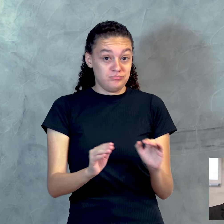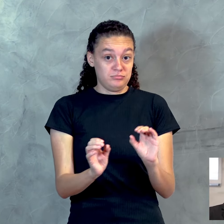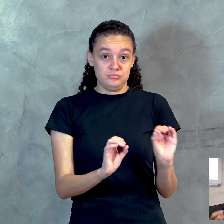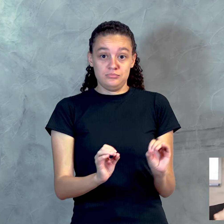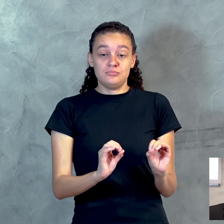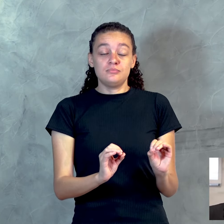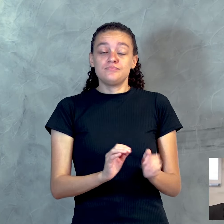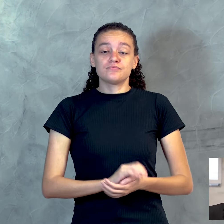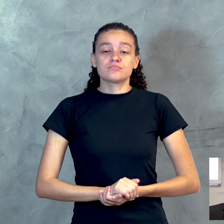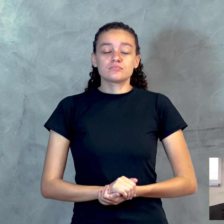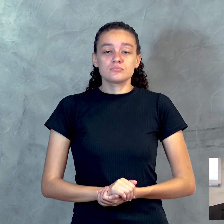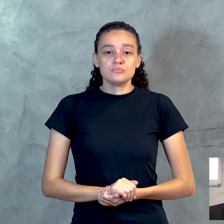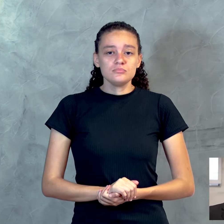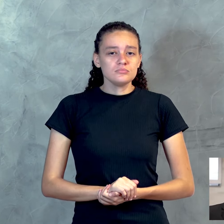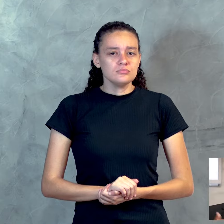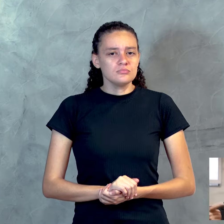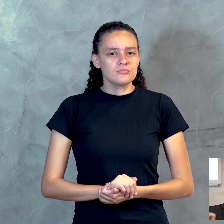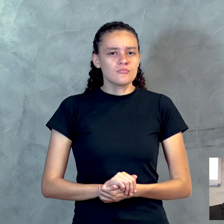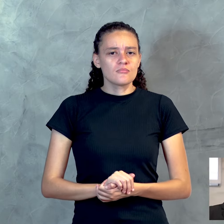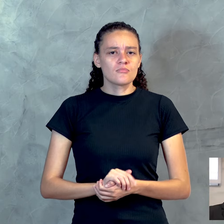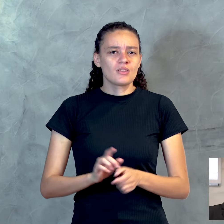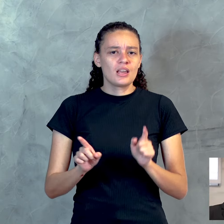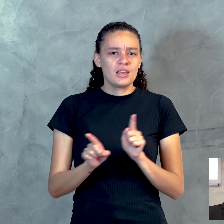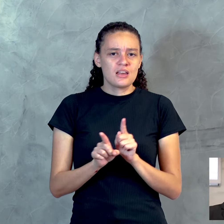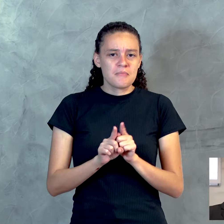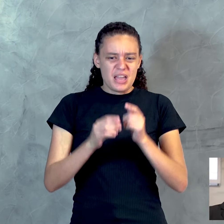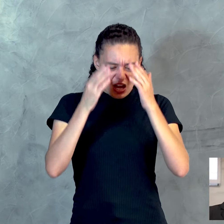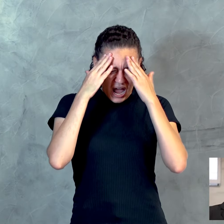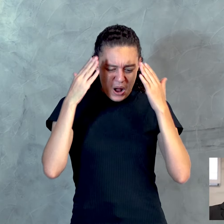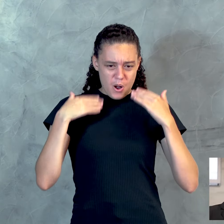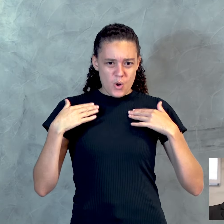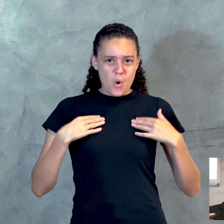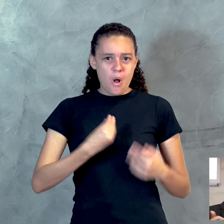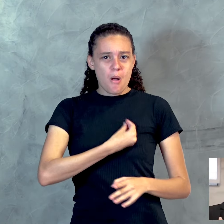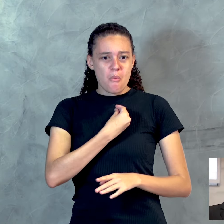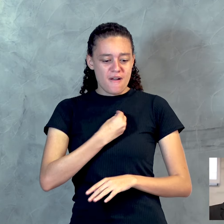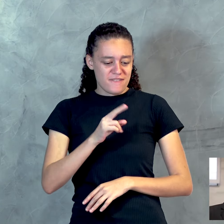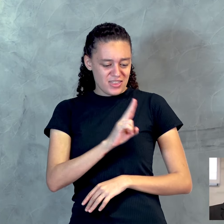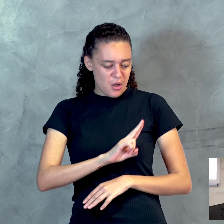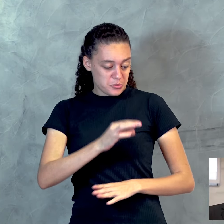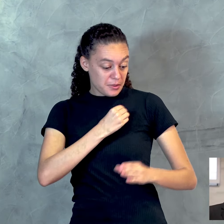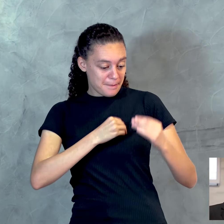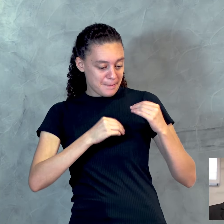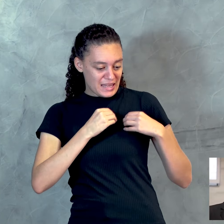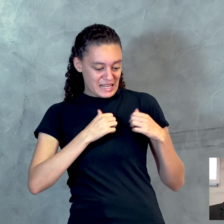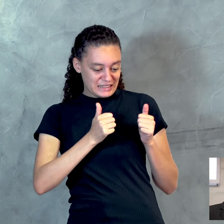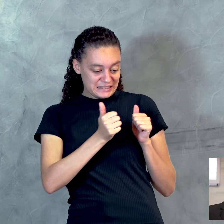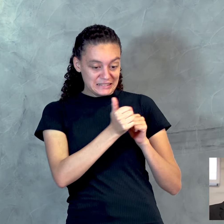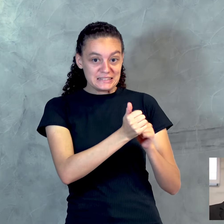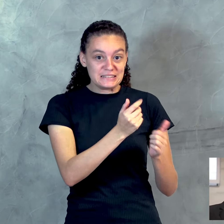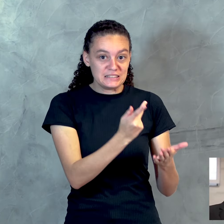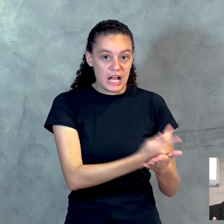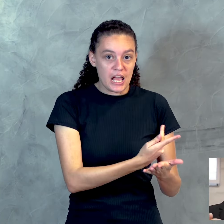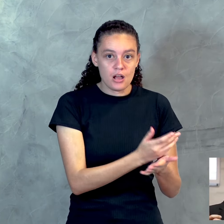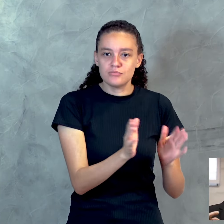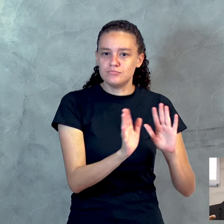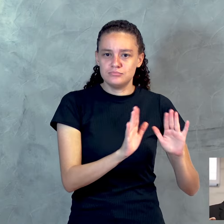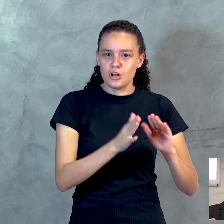Nem tampouco apresenteis os vossos membros ao pecado por instrumento de iniquidade, mas apresentai-vos